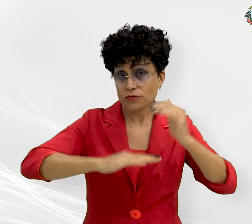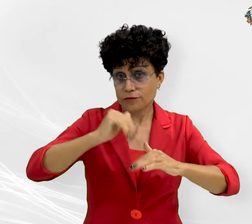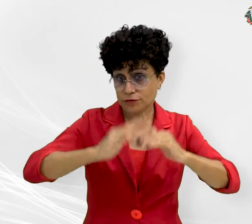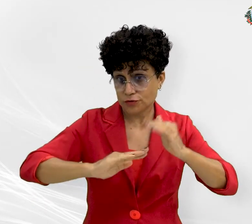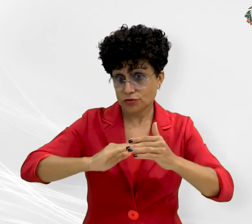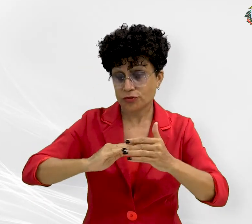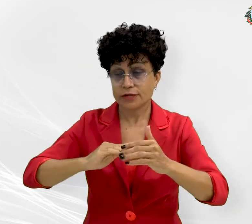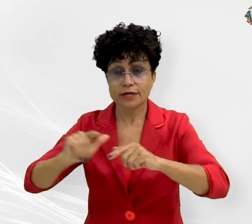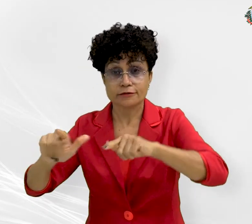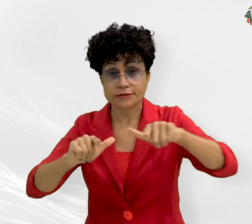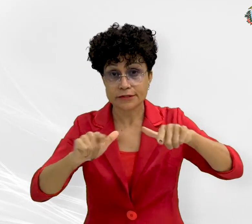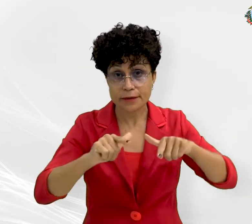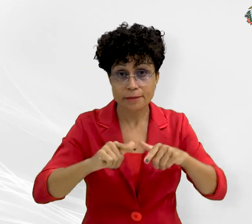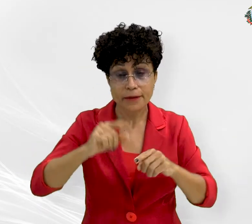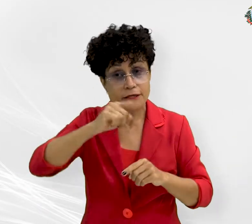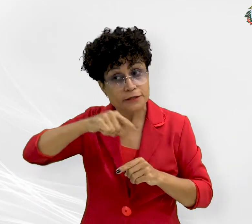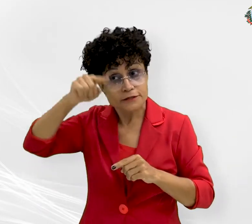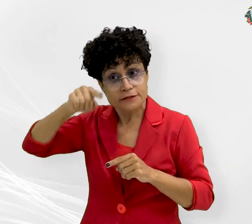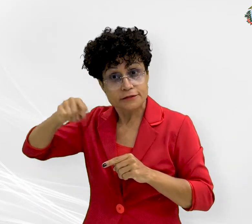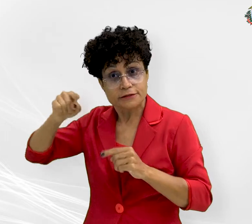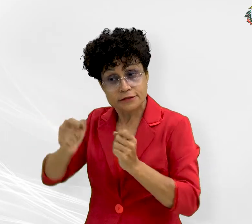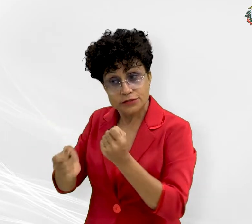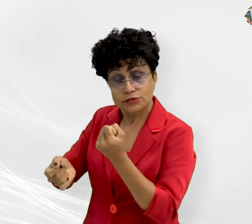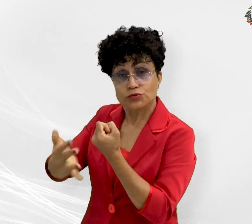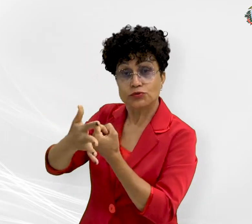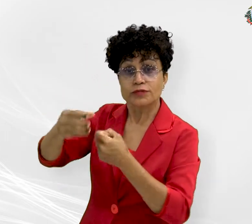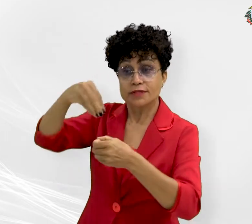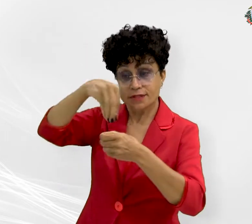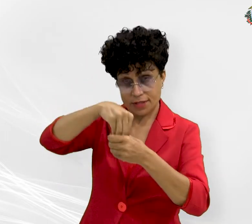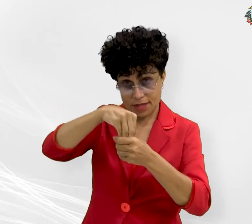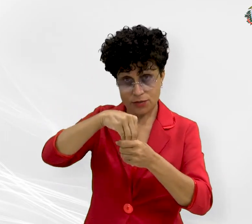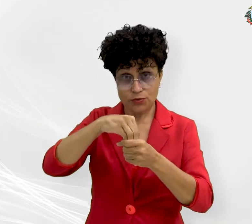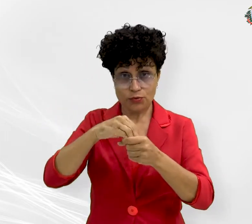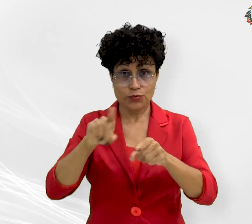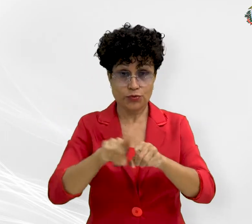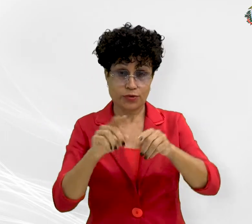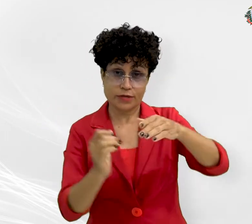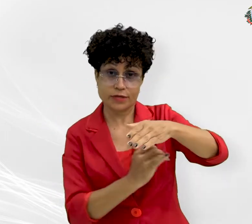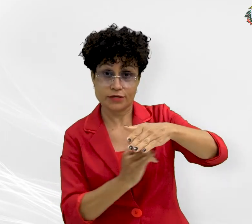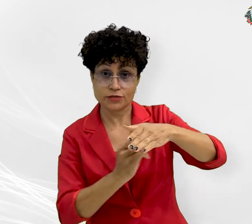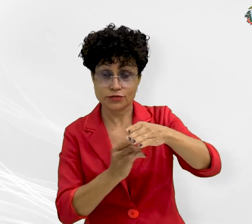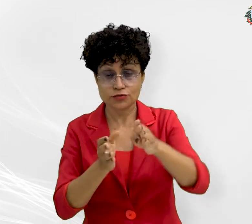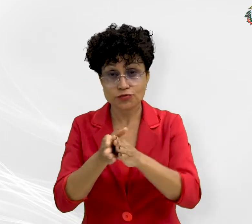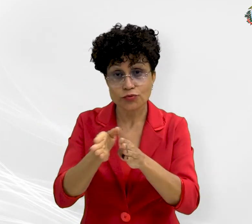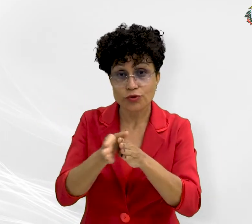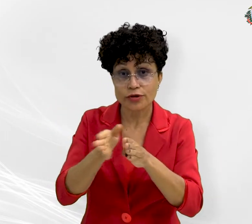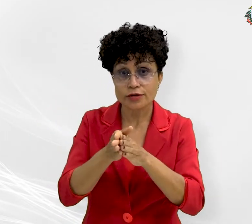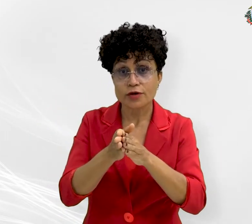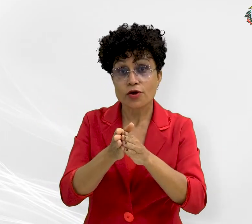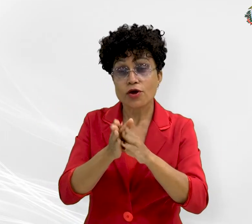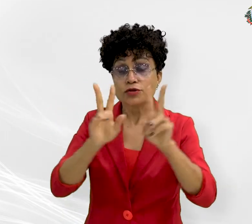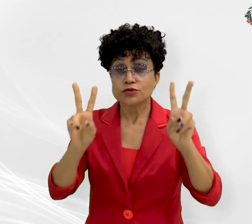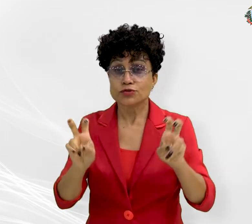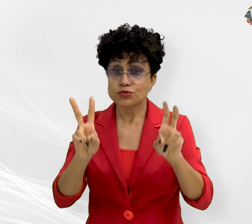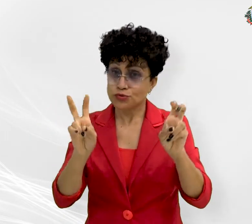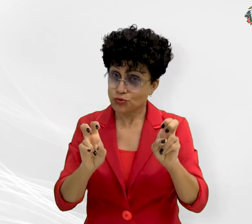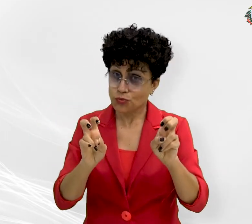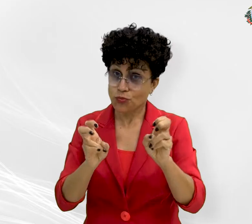individuais, mapeamento dos casos de covid-19 na instituição, revisão do Guia de Orientações sobre a covid-19 e